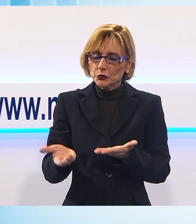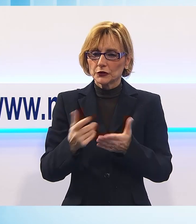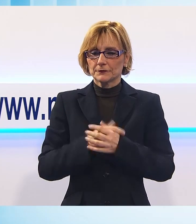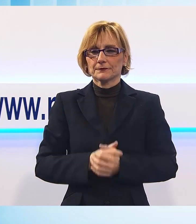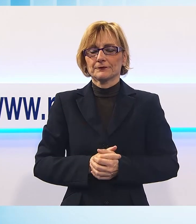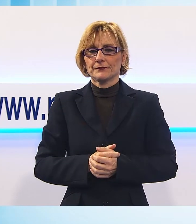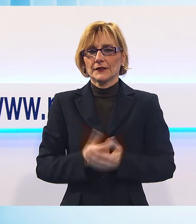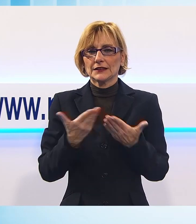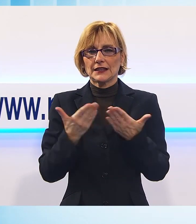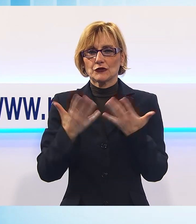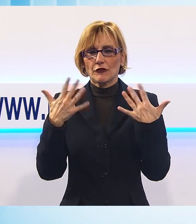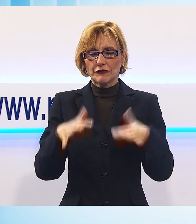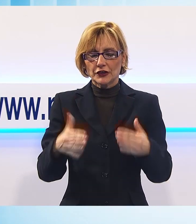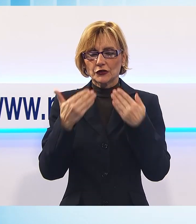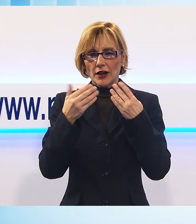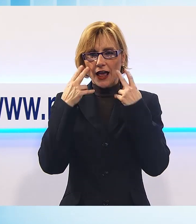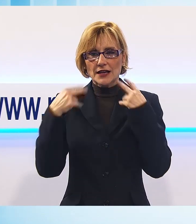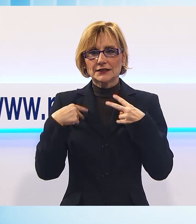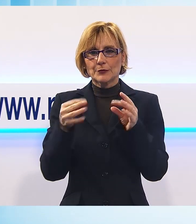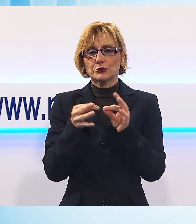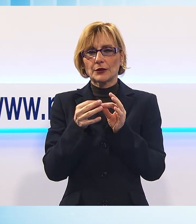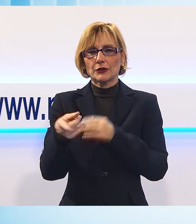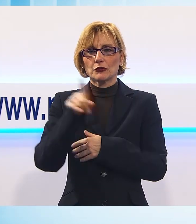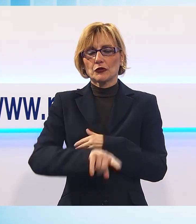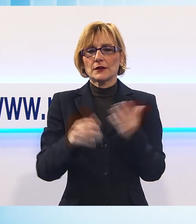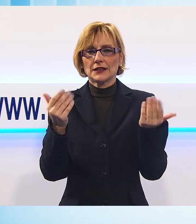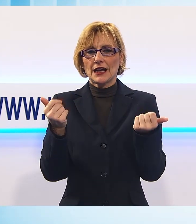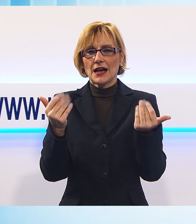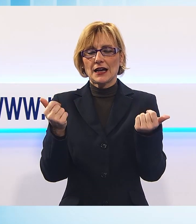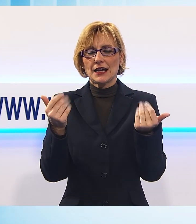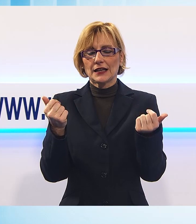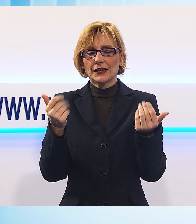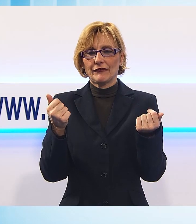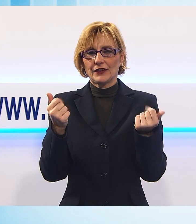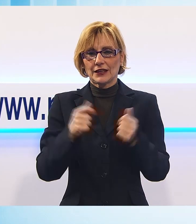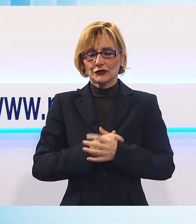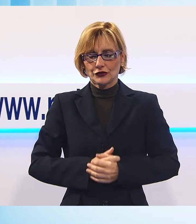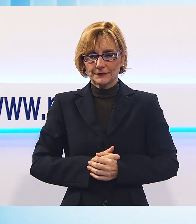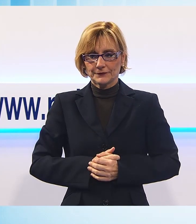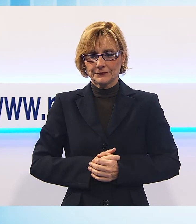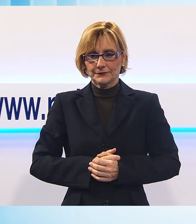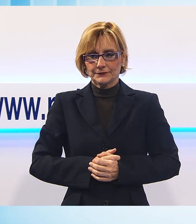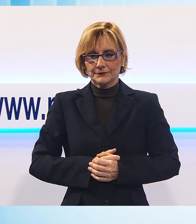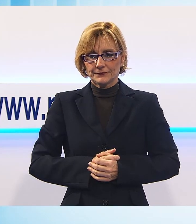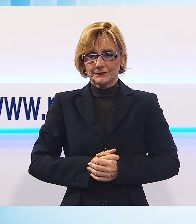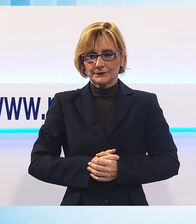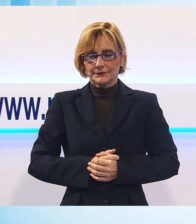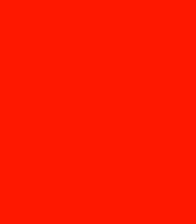Bene, tutto per quanto riguarda la prima parte del TG Noi, ci fermiamo per una breve pausa e torniamo subito dopo con le notizie sportive.